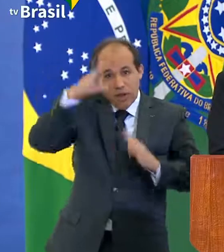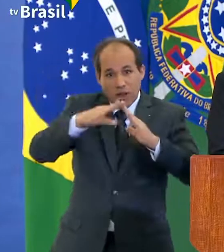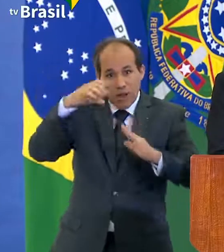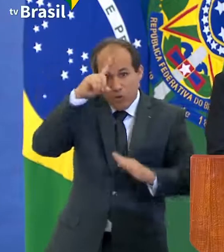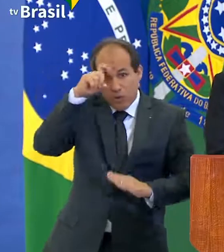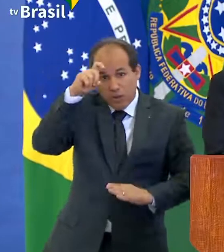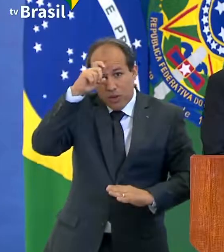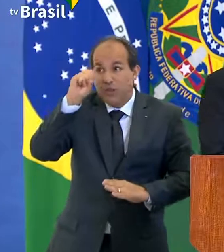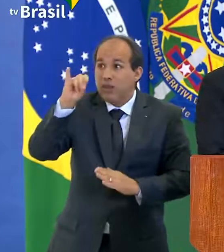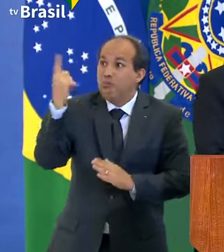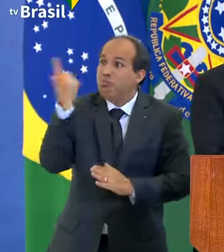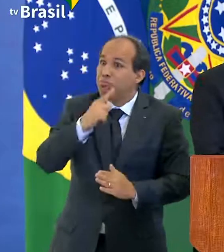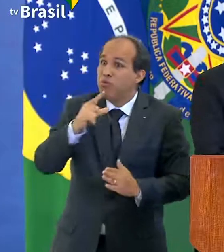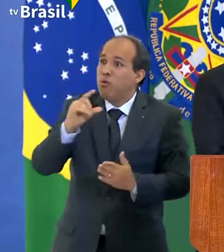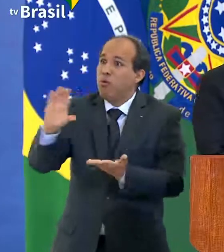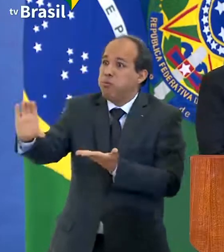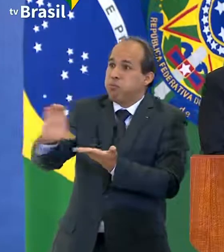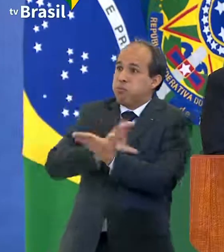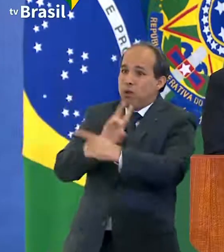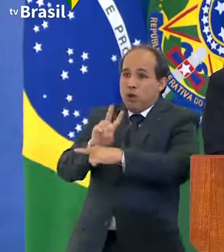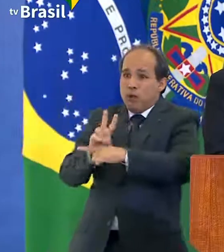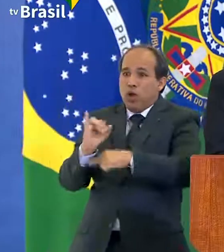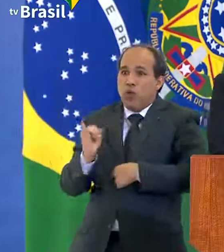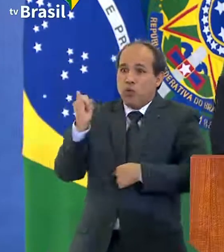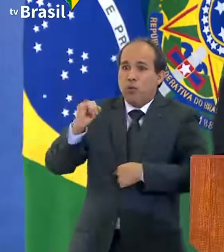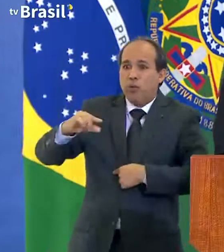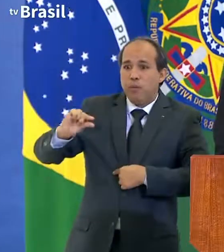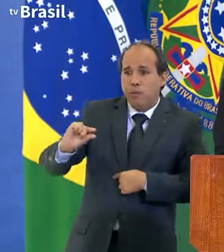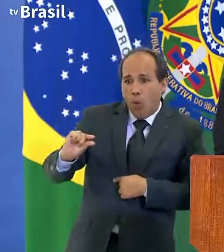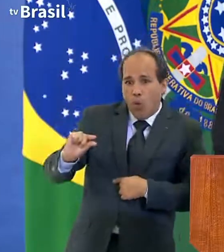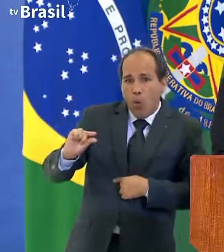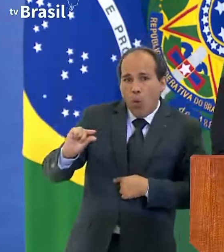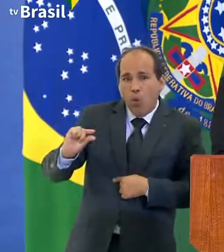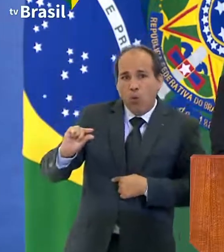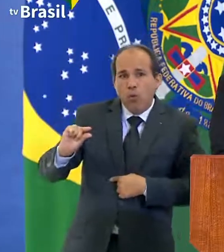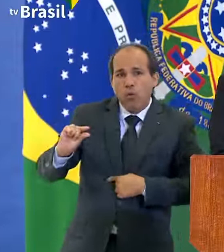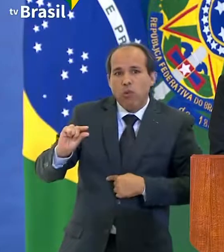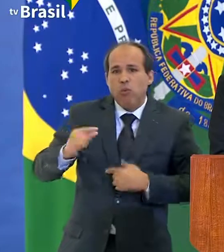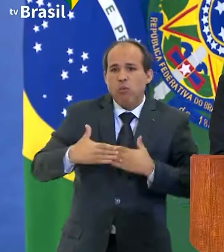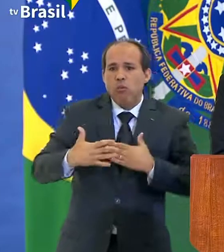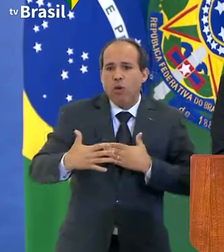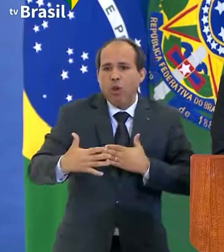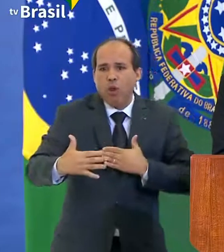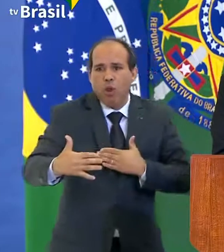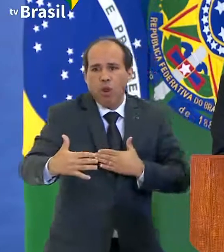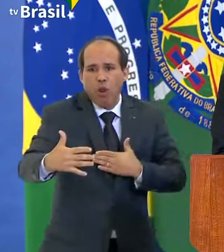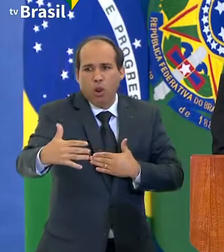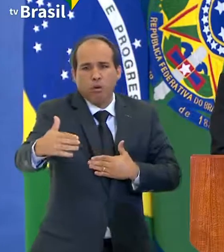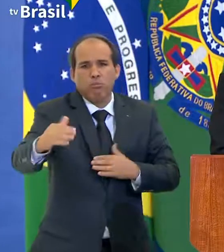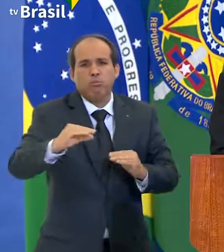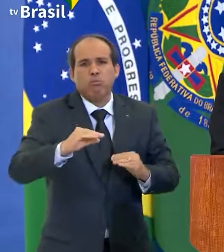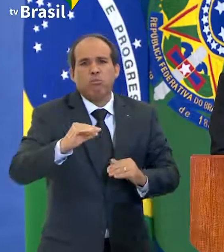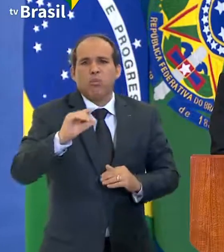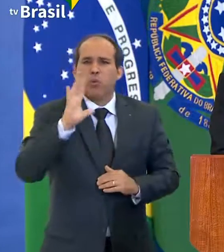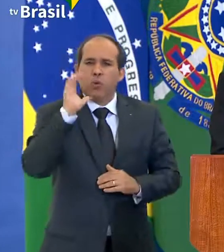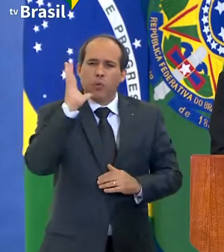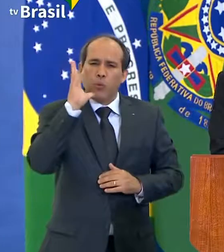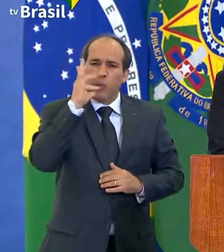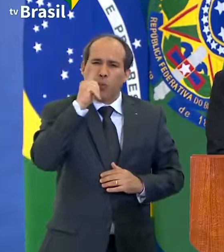contrair esses empréstimos com juros bastante módicos, inclusive com uma carência bastante longa.